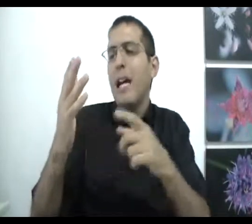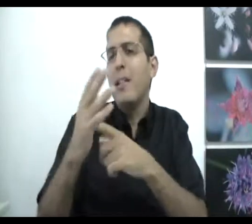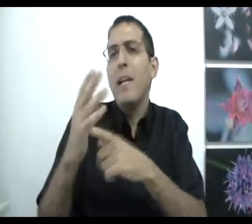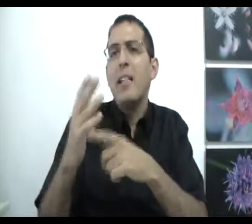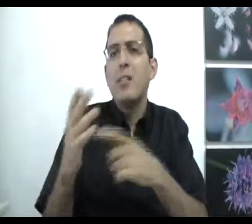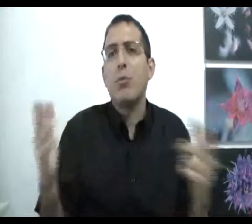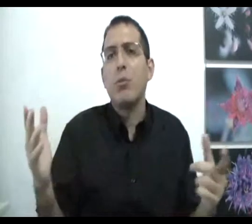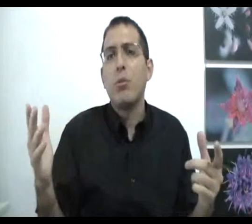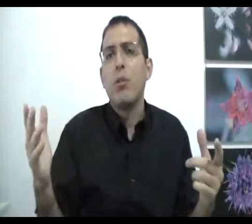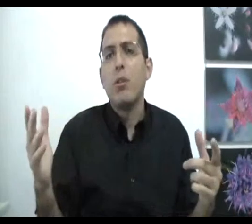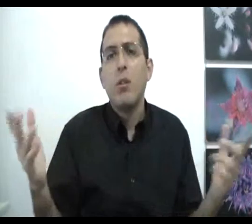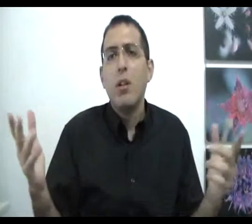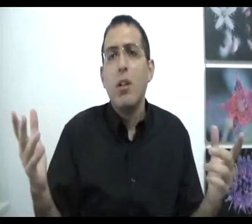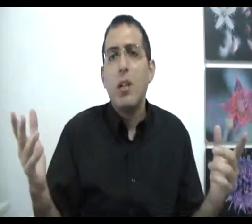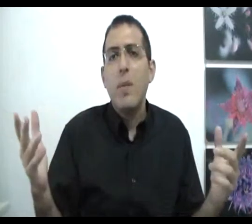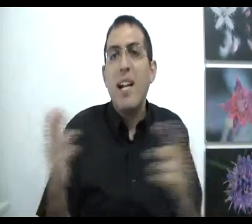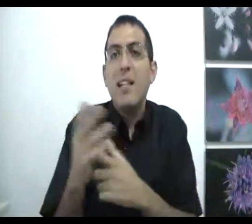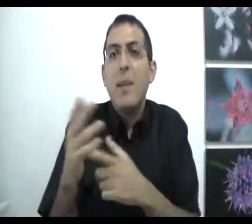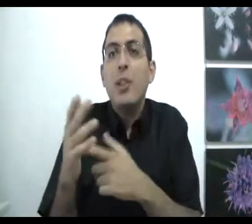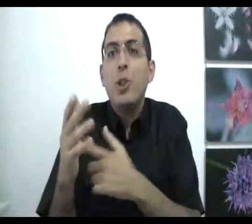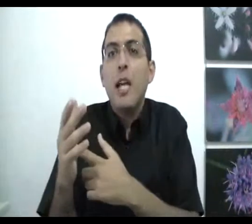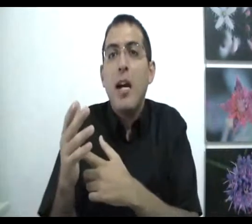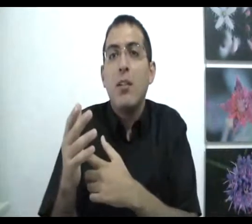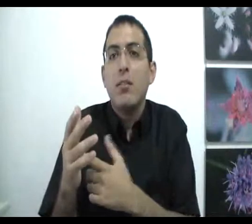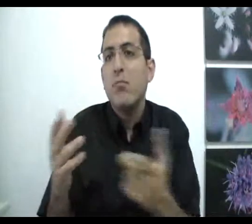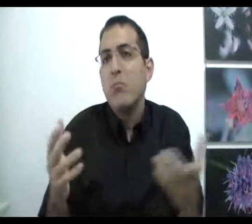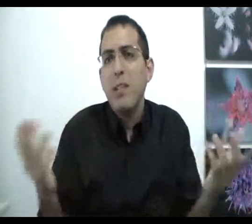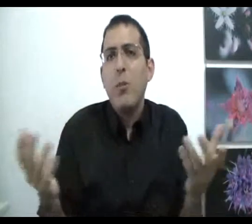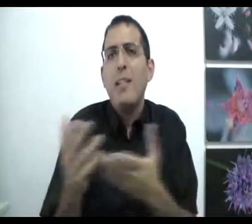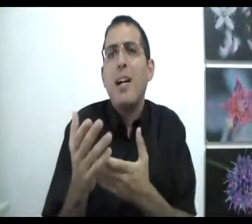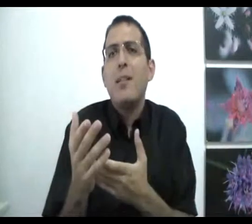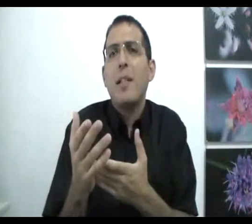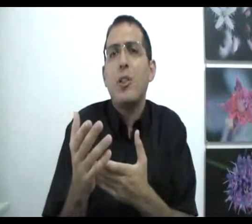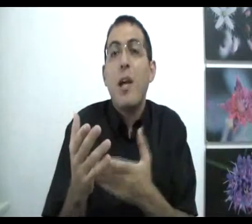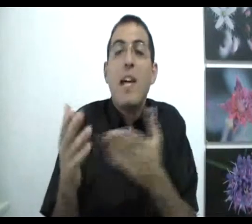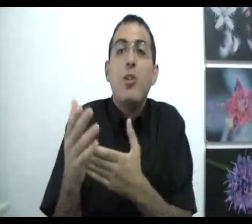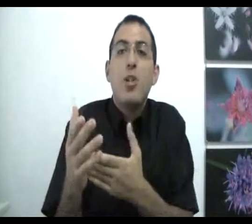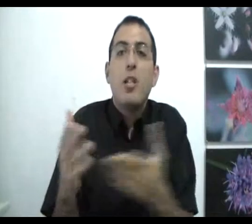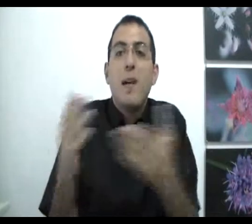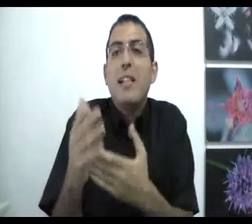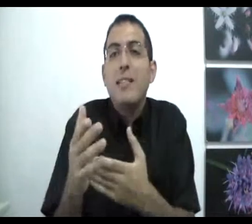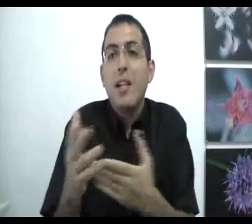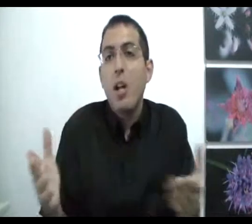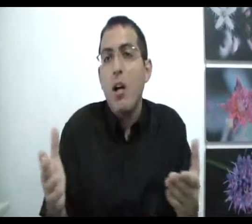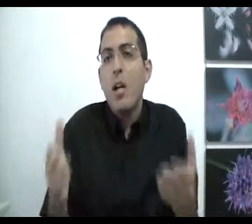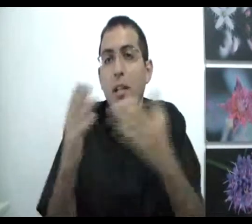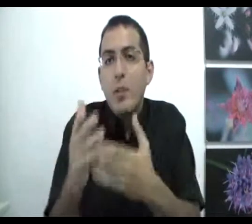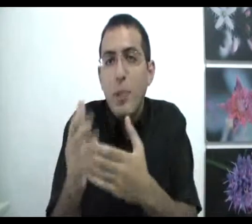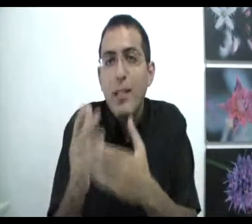אחת עם היד הזאת עם היד השנייה מה זאת אומרת אחת עם היד השנייה? היד השלישית? עם היד העשירית? לא, יש פה יד